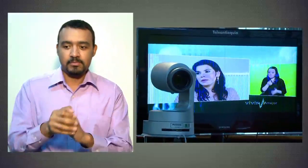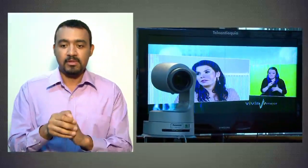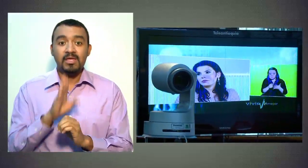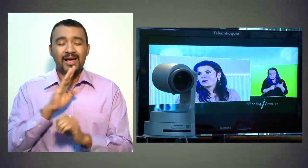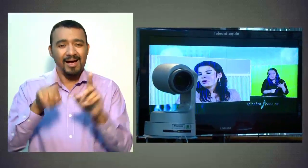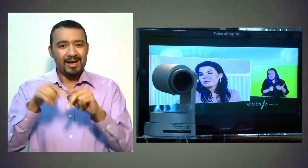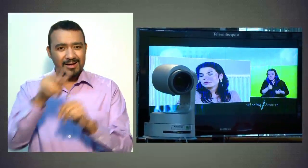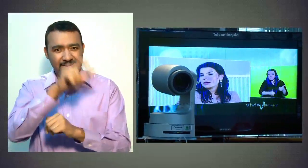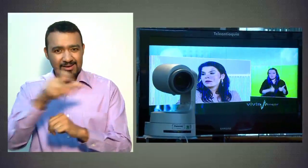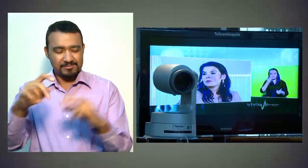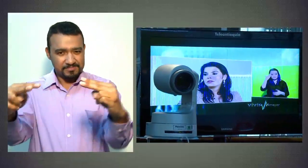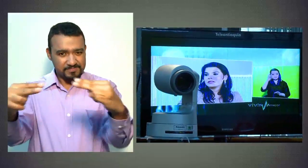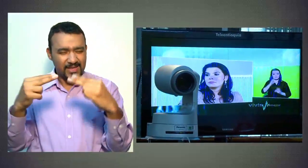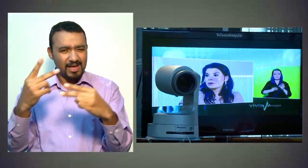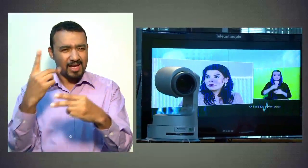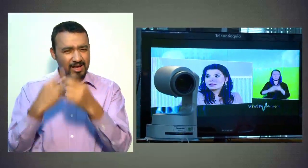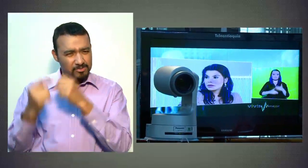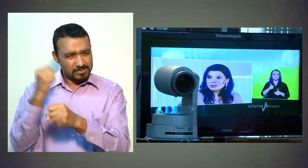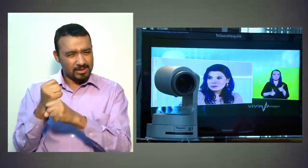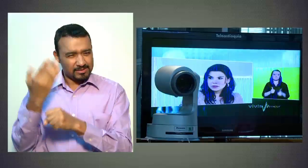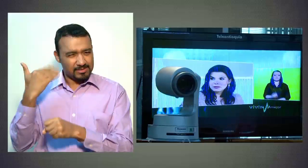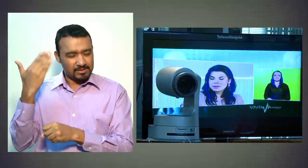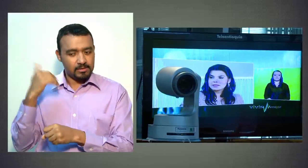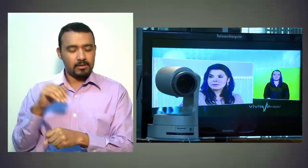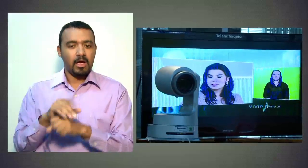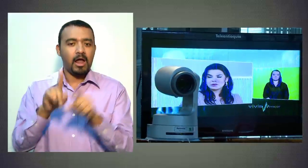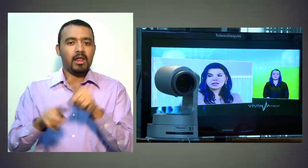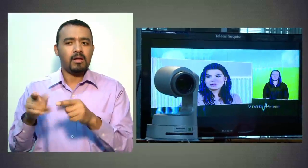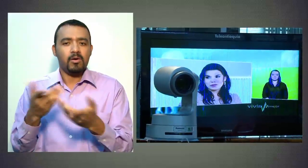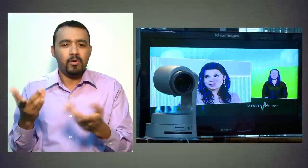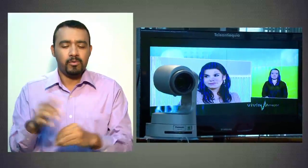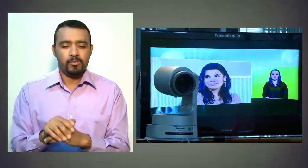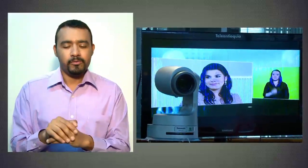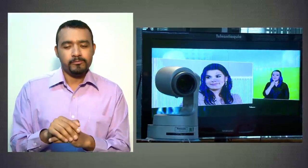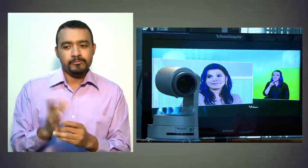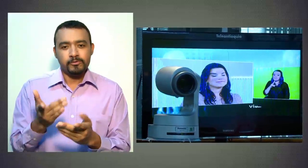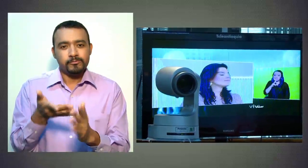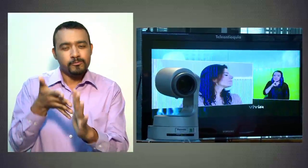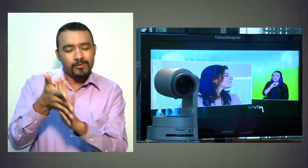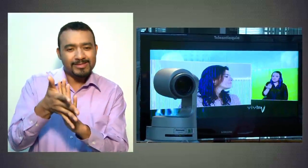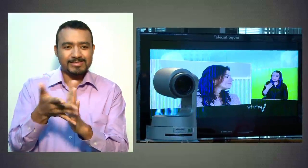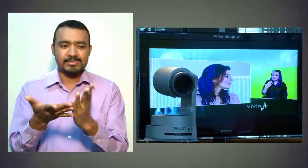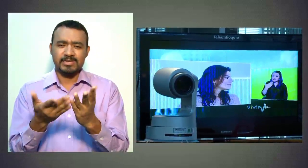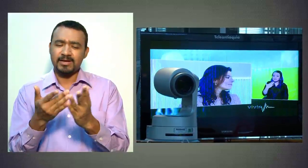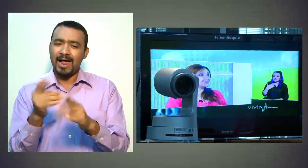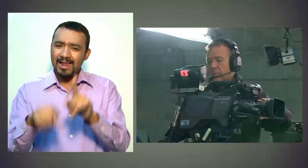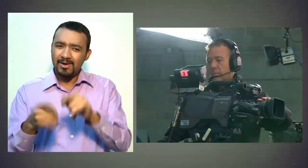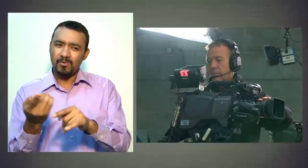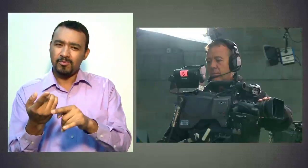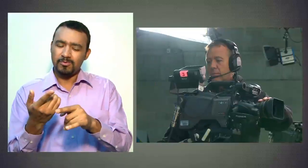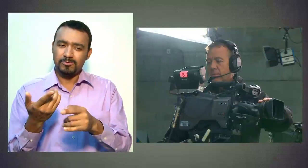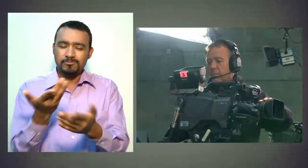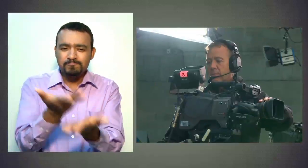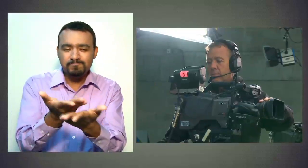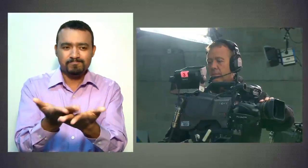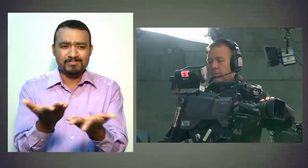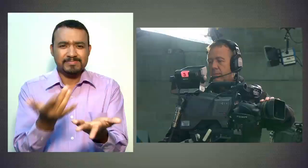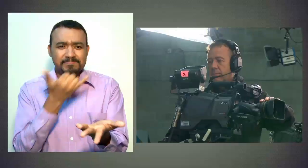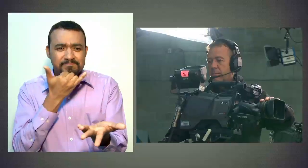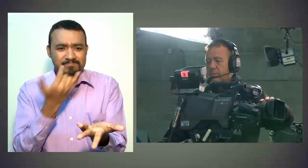Muchos de nuestros televidentes en años pasados nos habían hecho la insinuación y la reflexión y la crítica que no teníamos